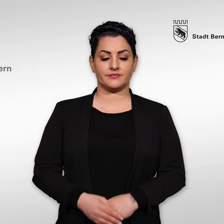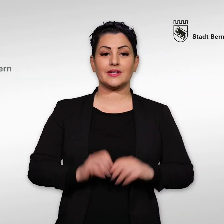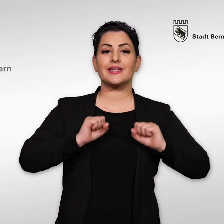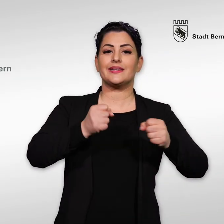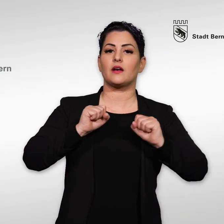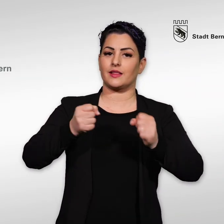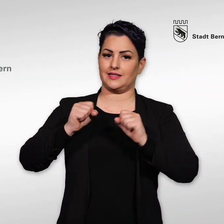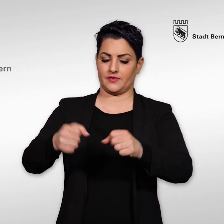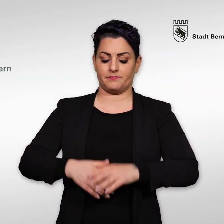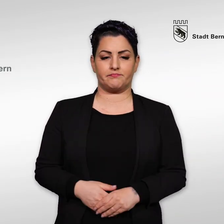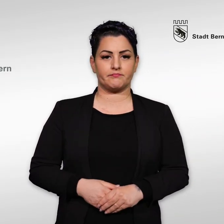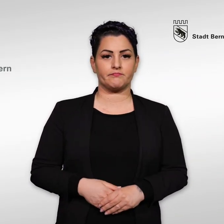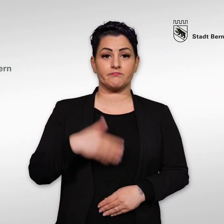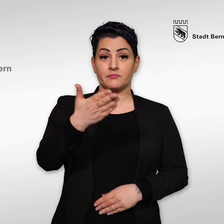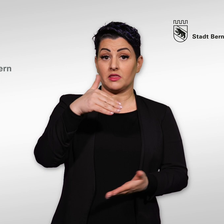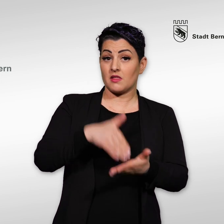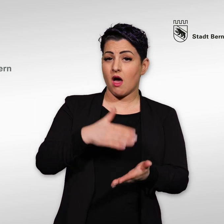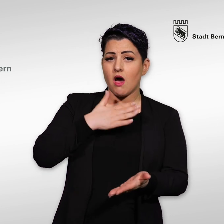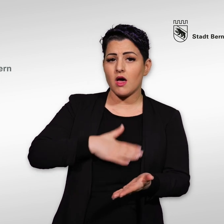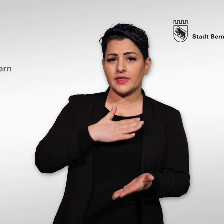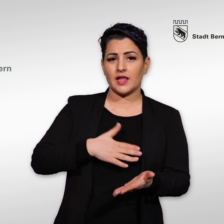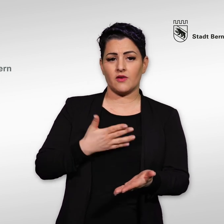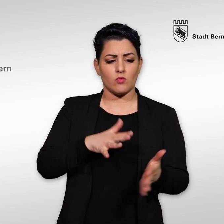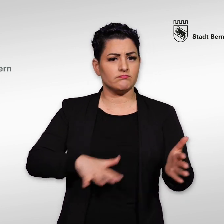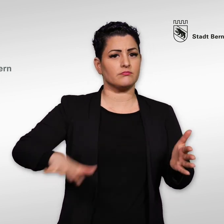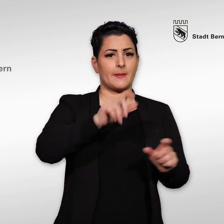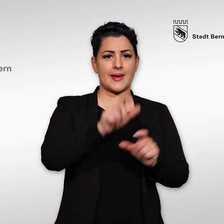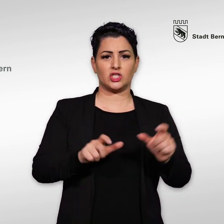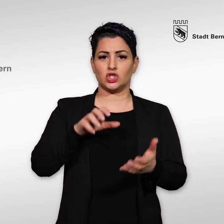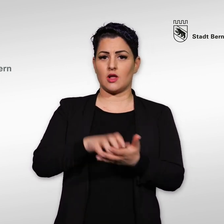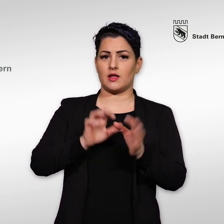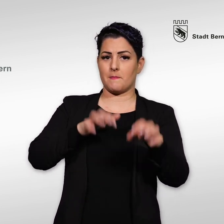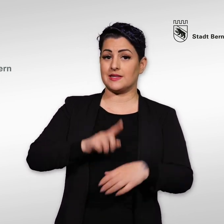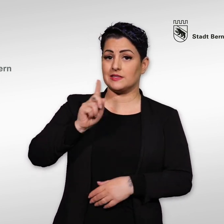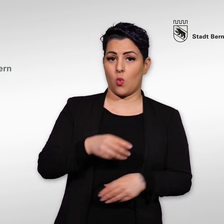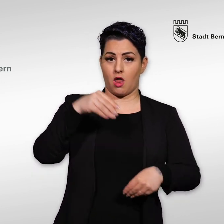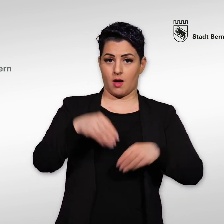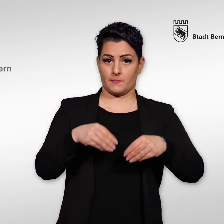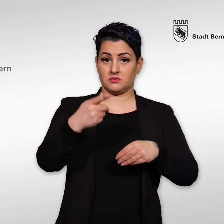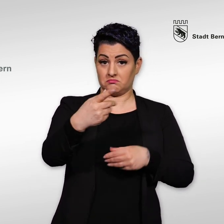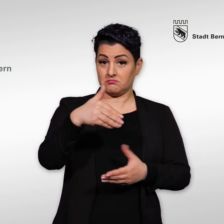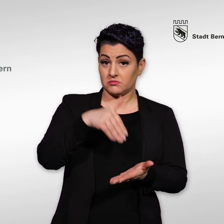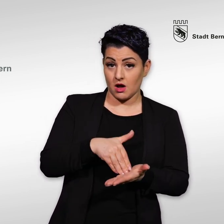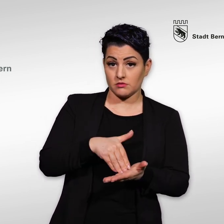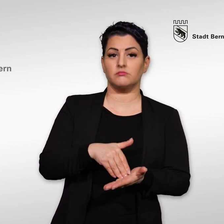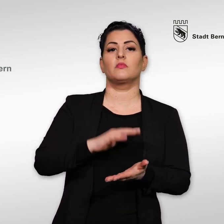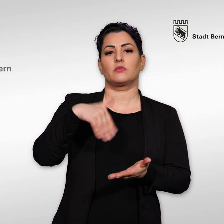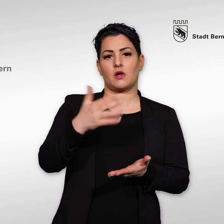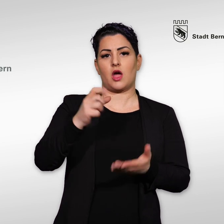Initiative Sie haben ein Anliegen, über das die Menschen in der Stadt Bern abstimmen sollen? Dann können Sie eine